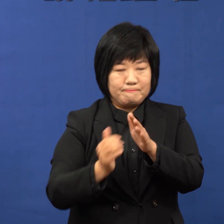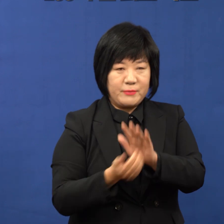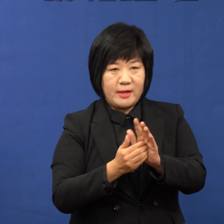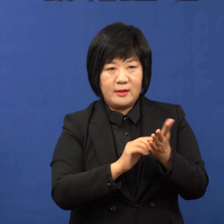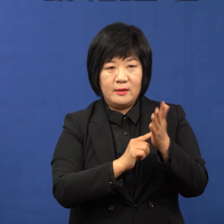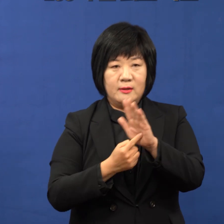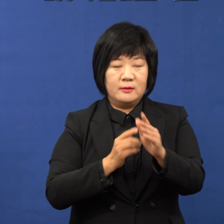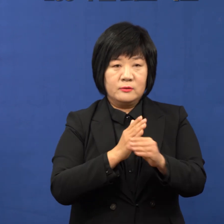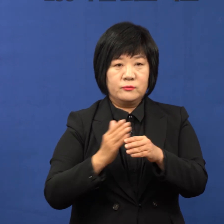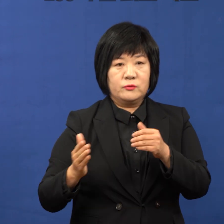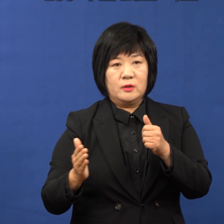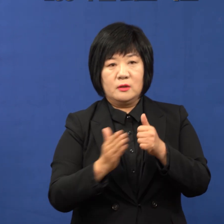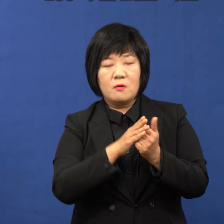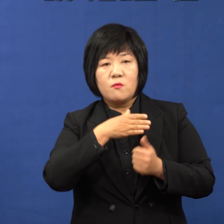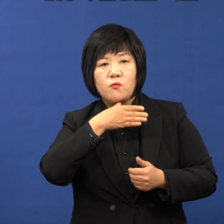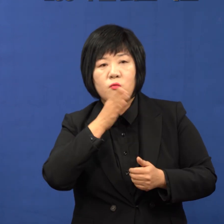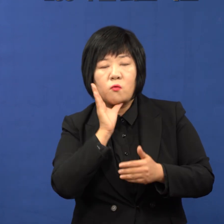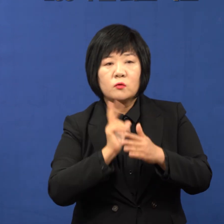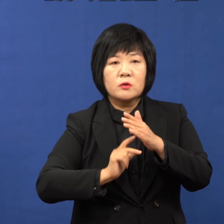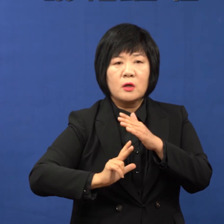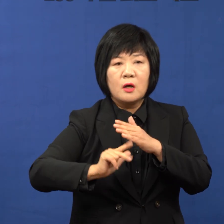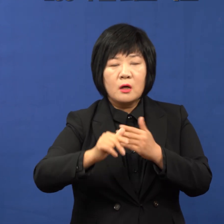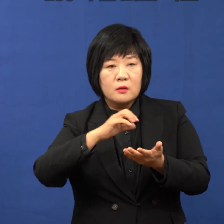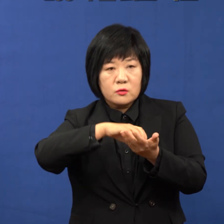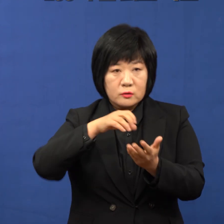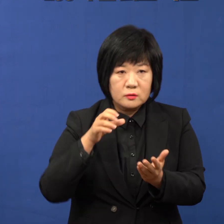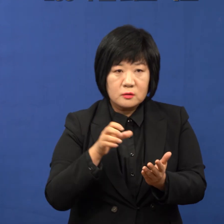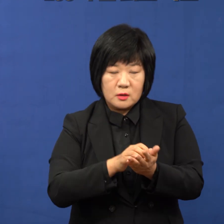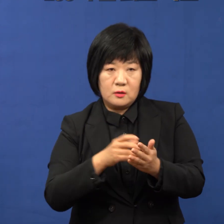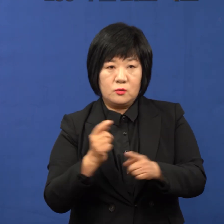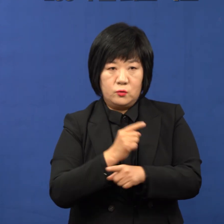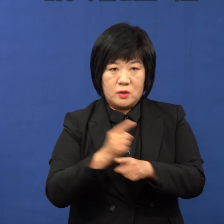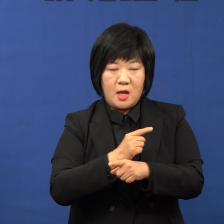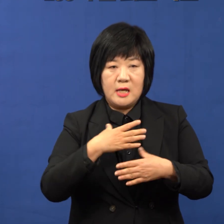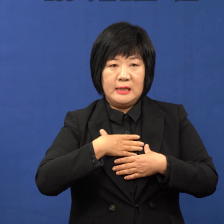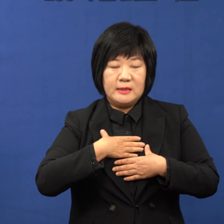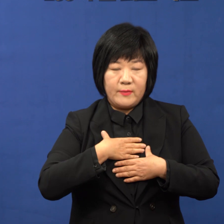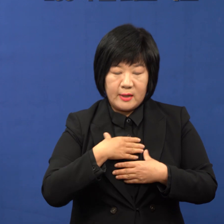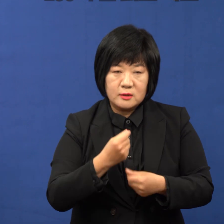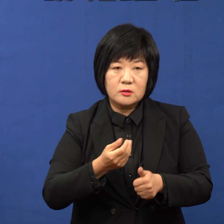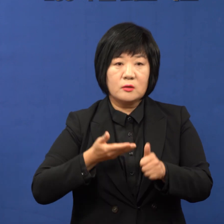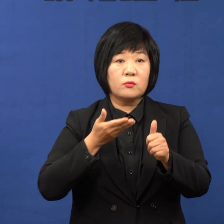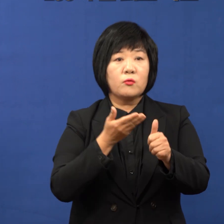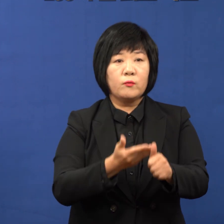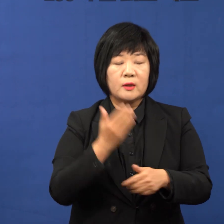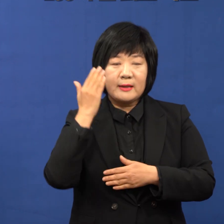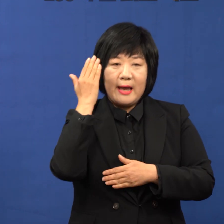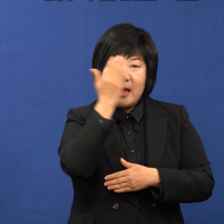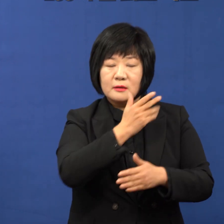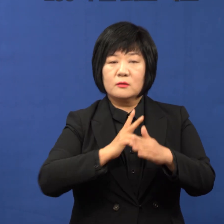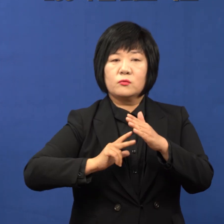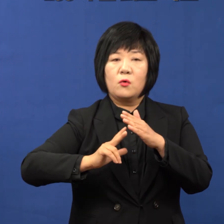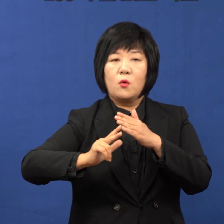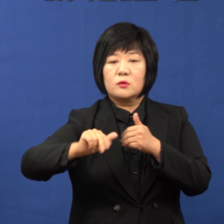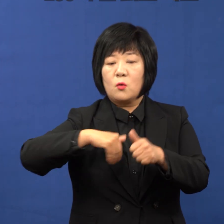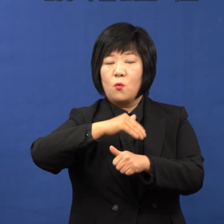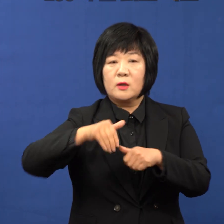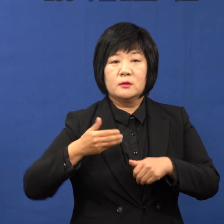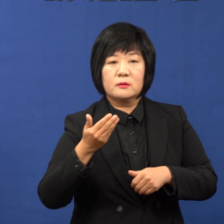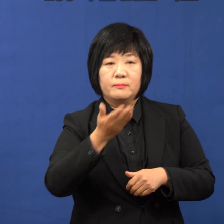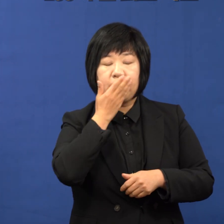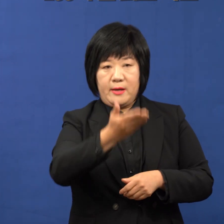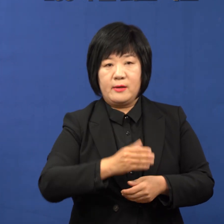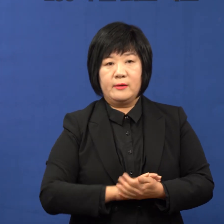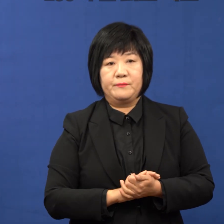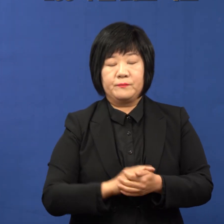노후전동차 적기교체와 함께 시민 안전을 도모하고 쾌적한 도시철도 환경을 제공할 수 있게 되었습니다.